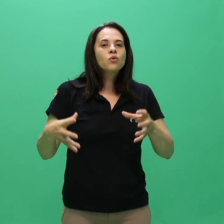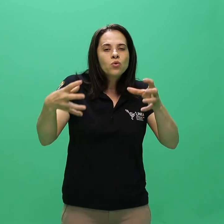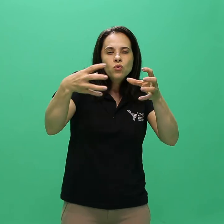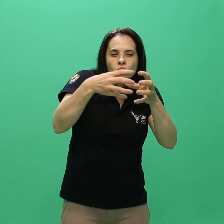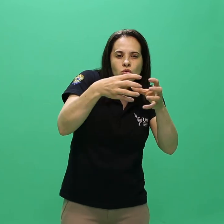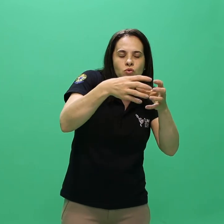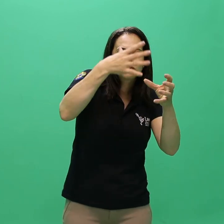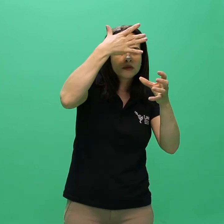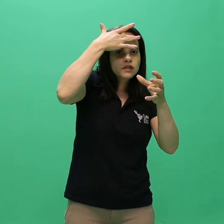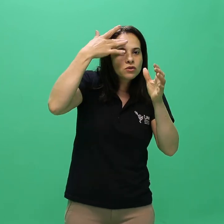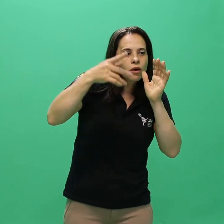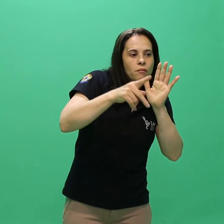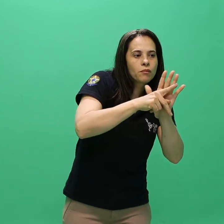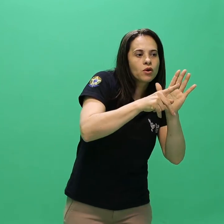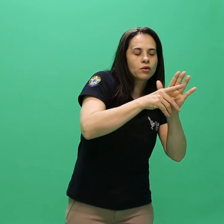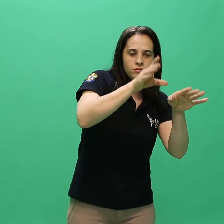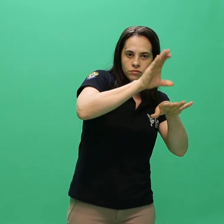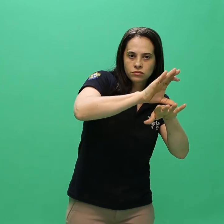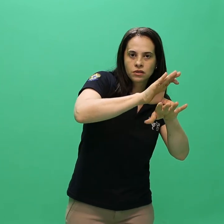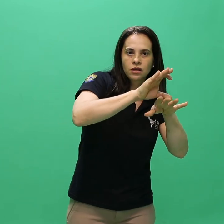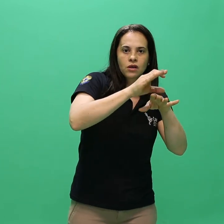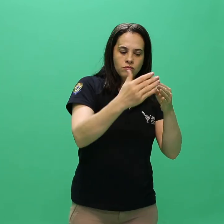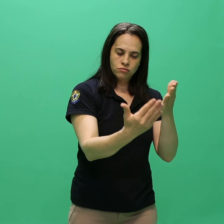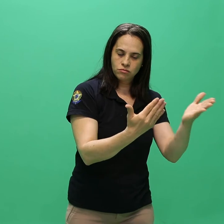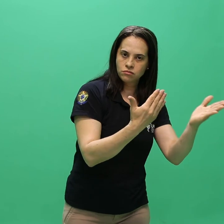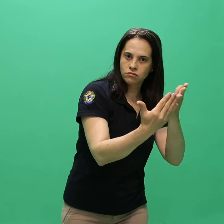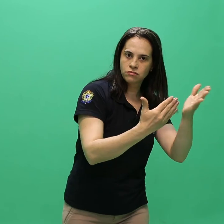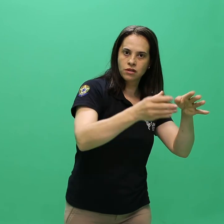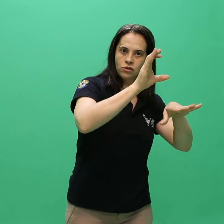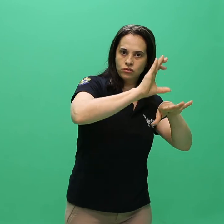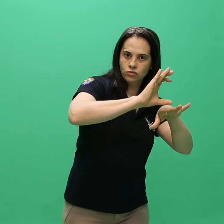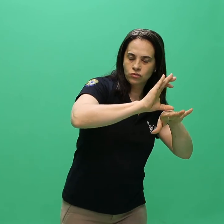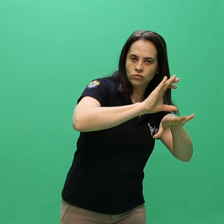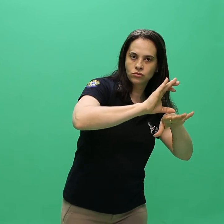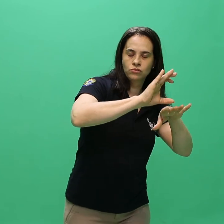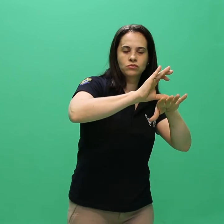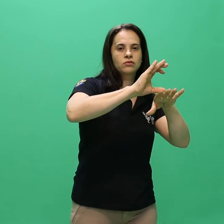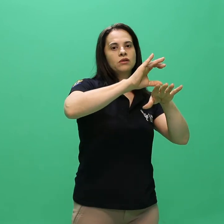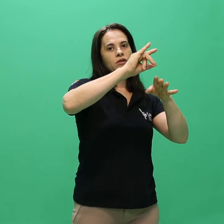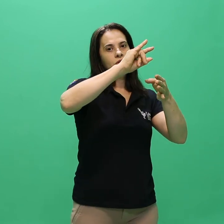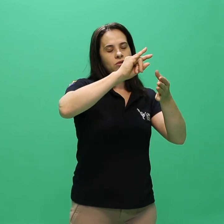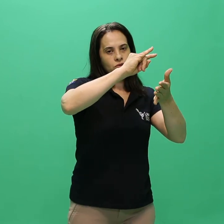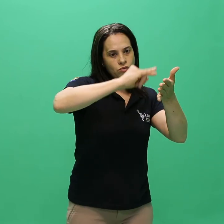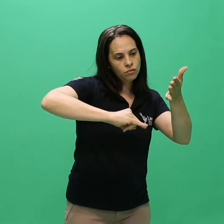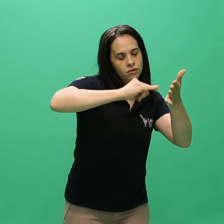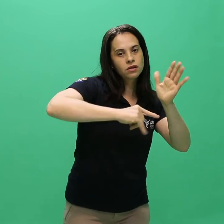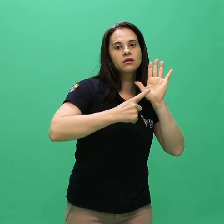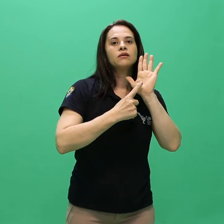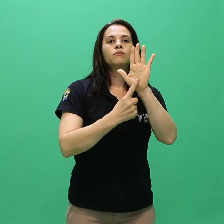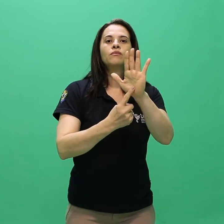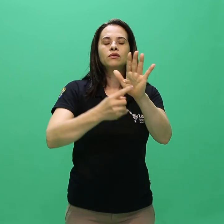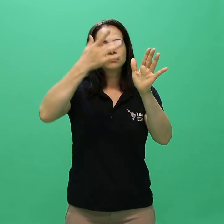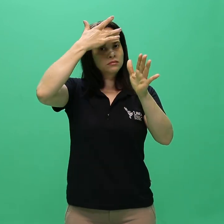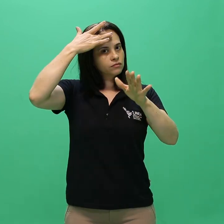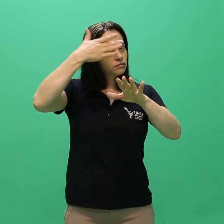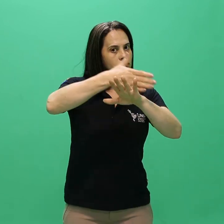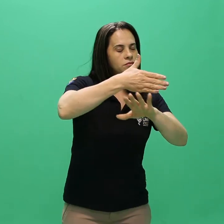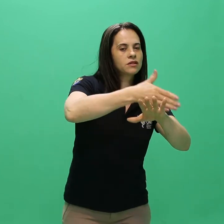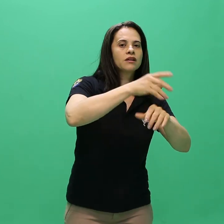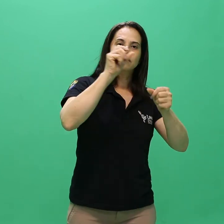realizará a análise das equivalências dos componentes curriculares e de outras atividades